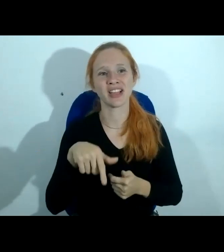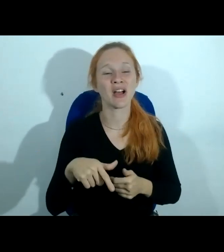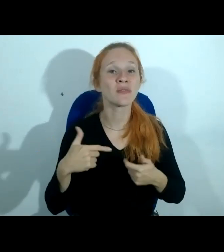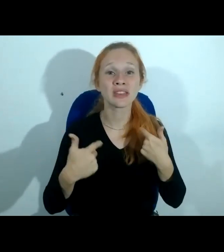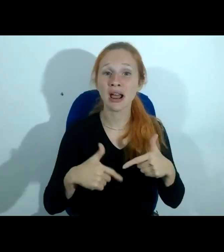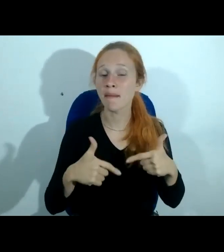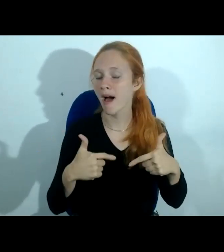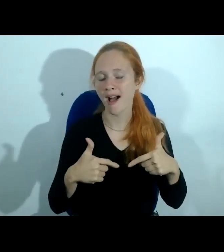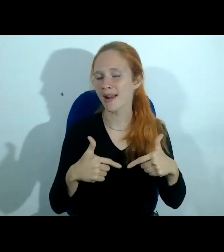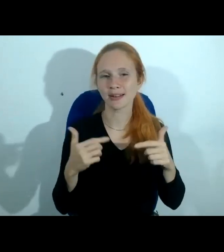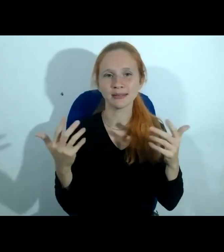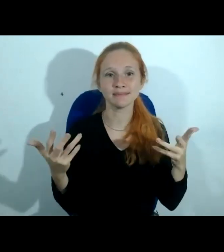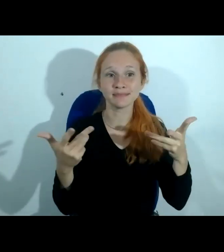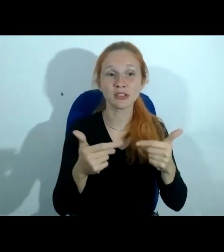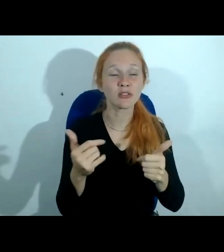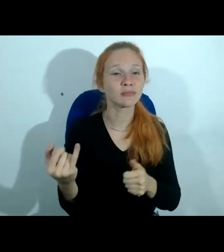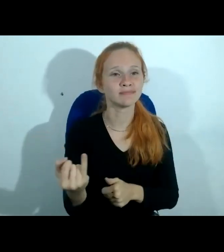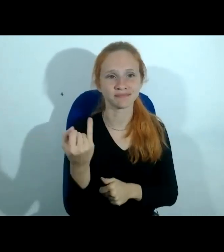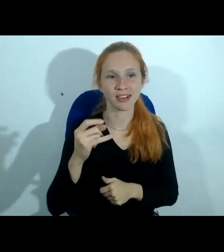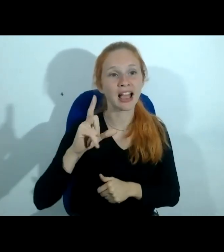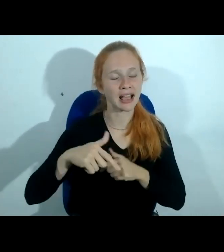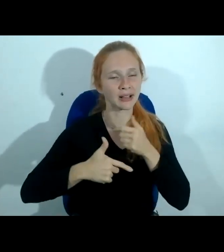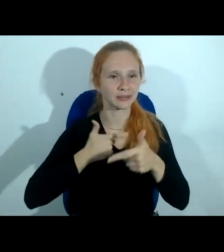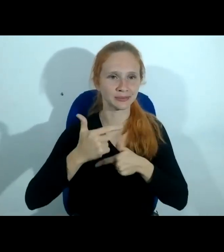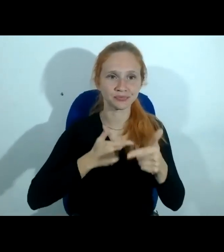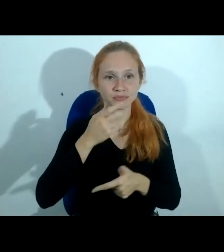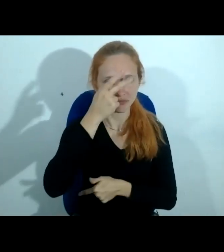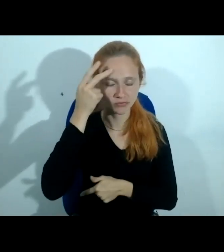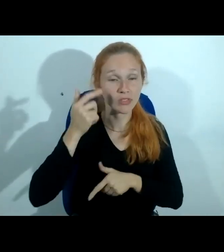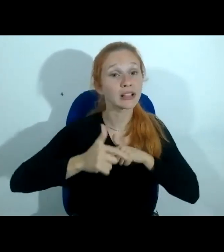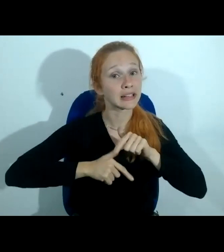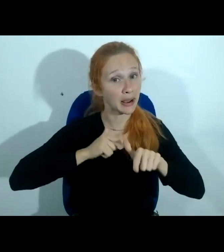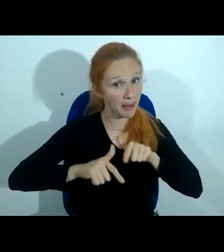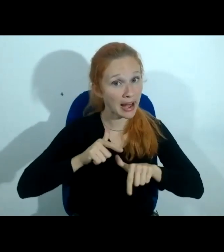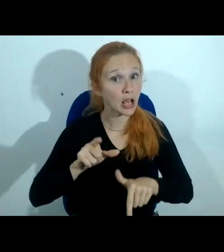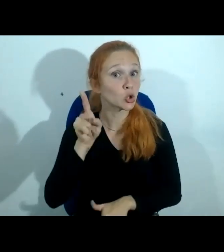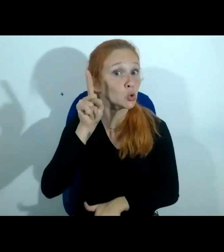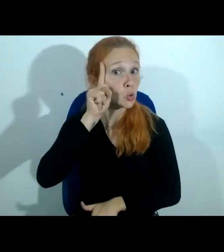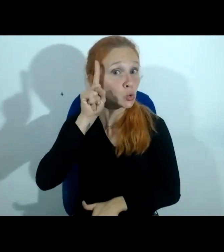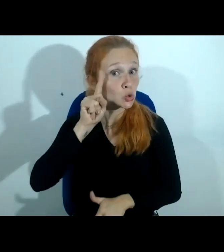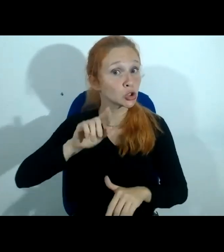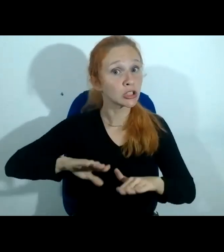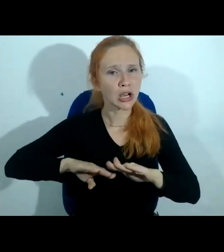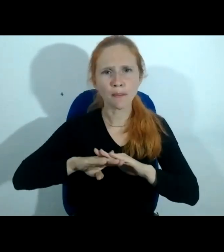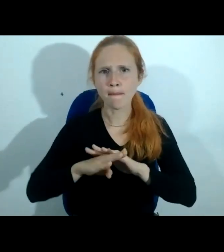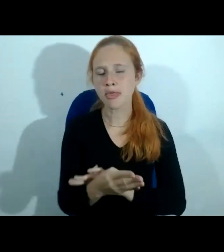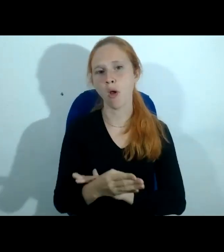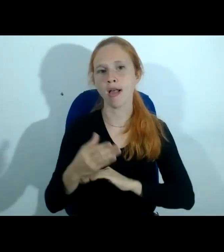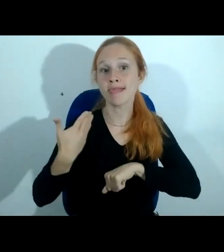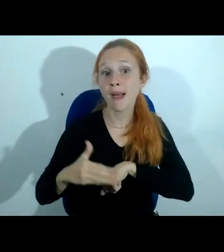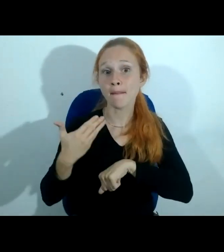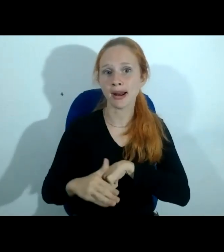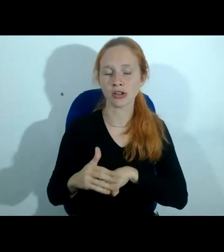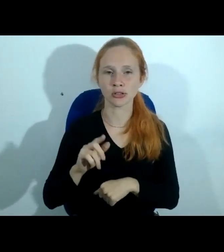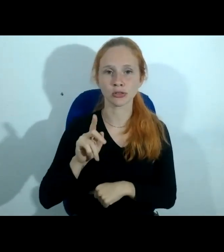e fundamental que é o seguinte é uma obra de alguém que lida com isso na prática então professor guilherme eu